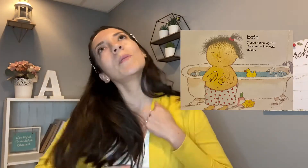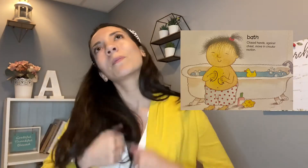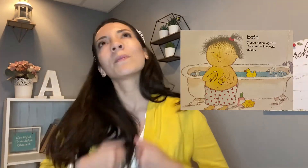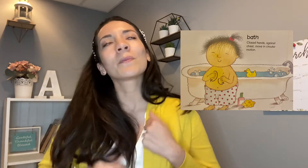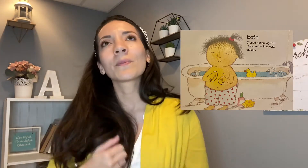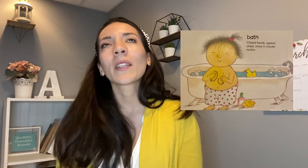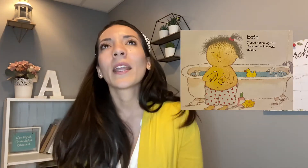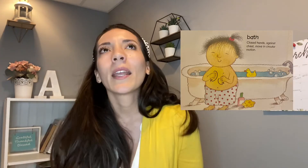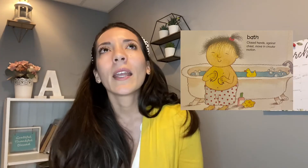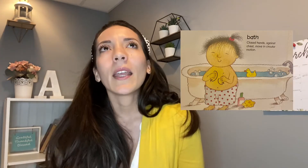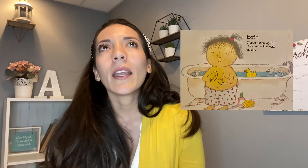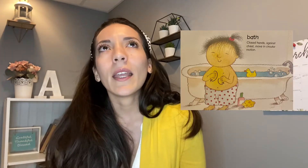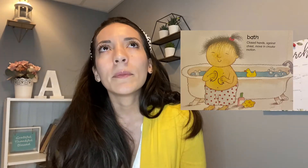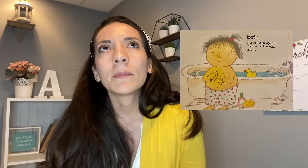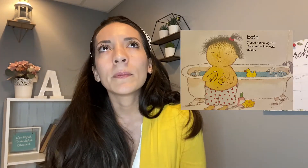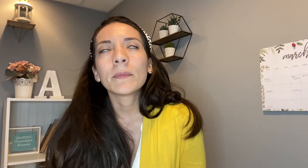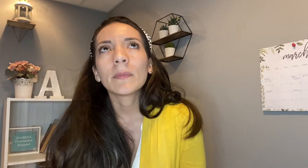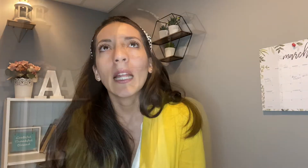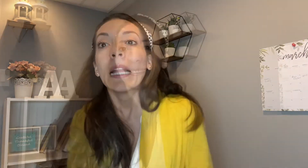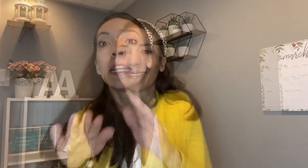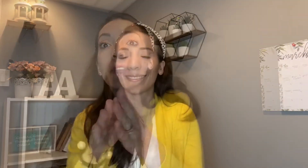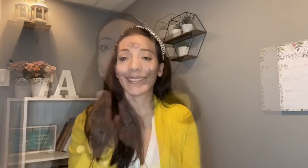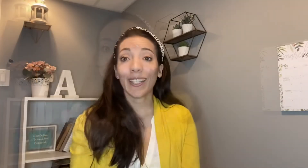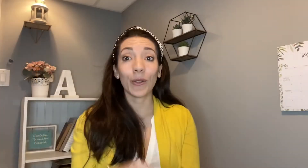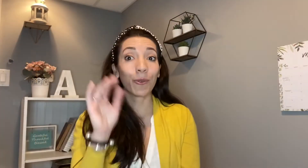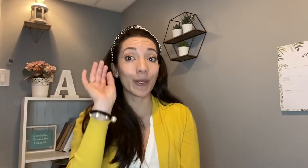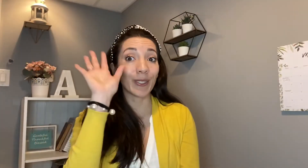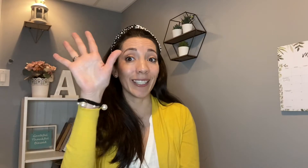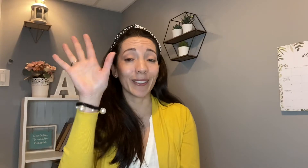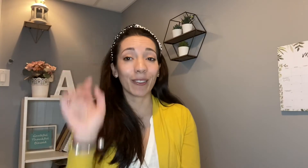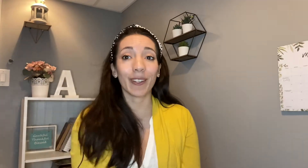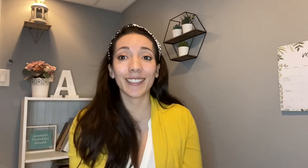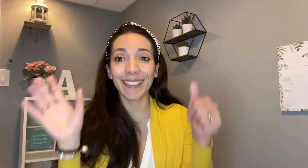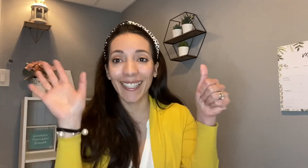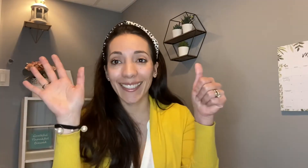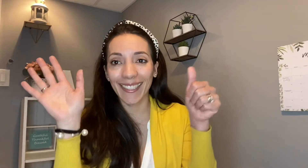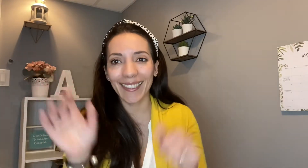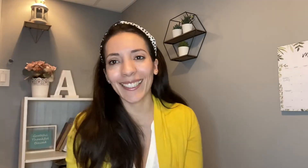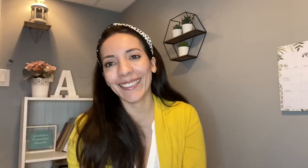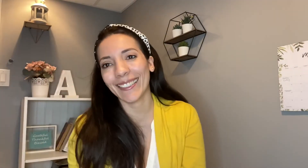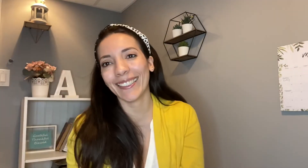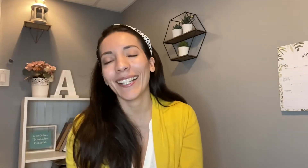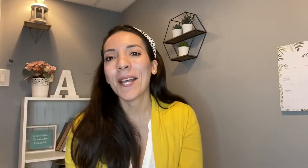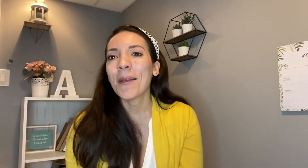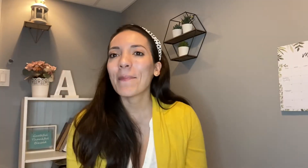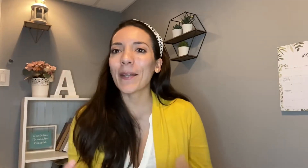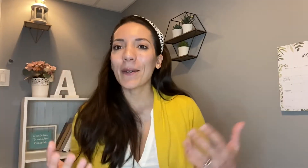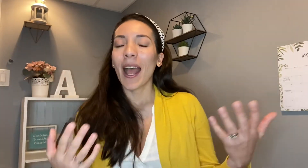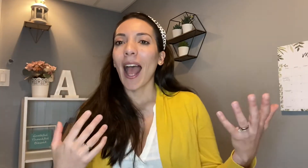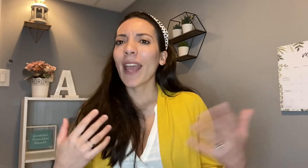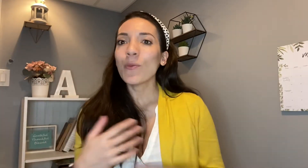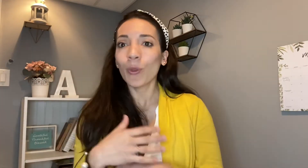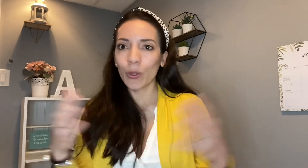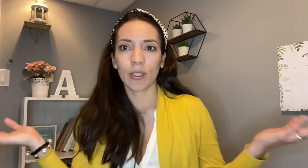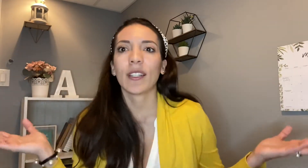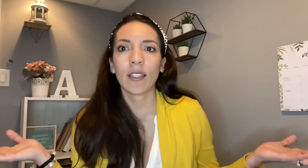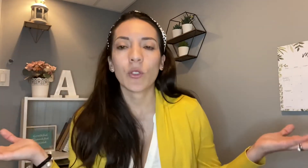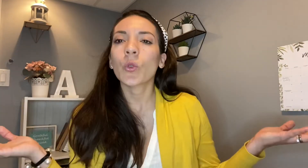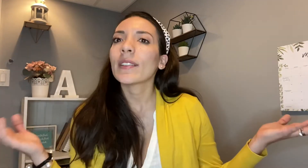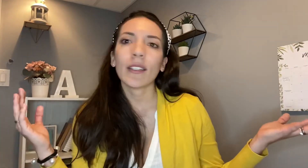libro no fueron cinco fueron seis señas pero hay un montón de señas tú decides